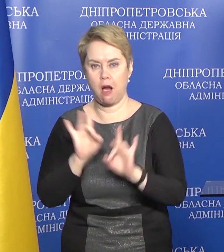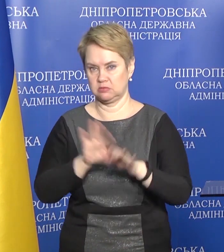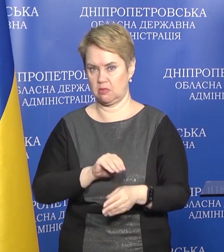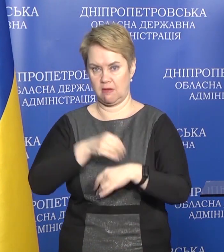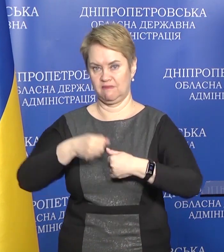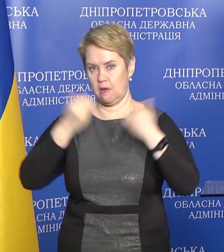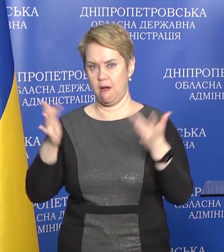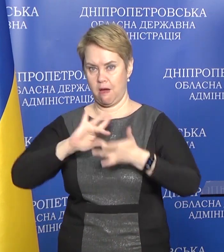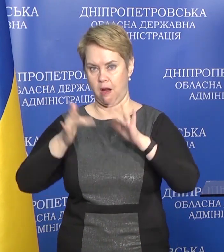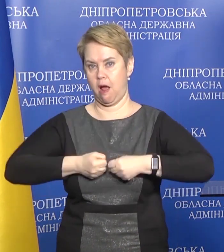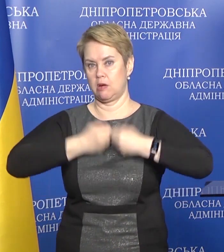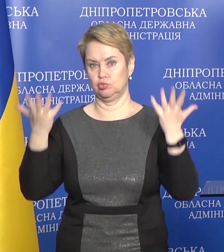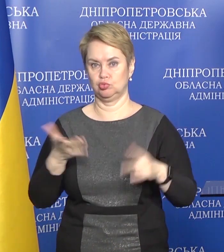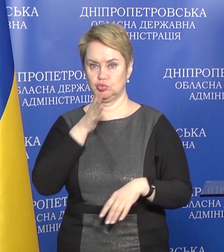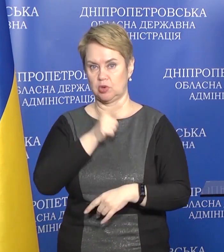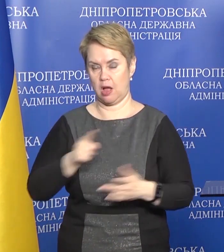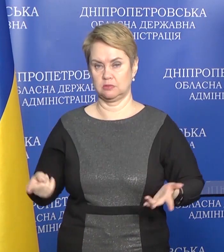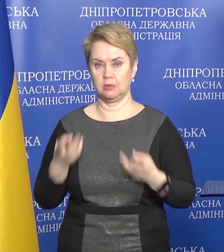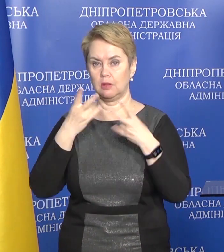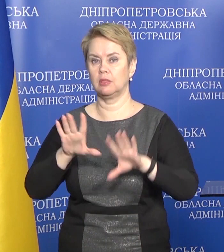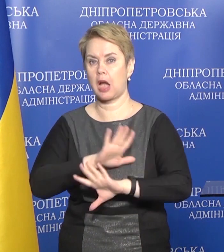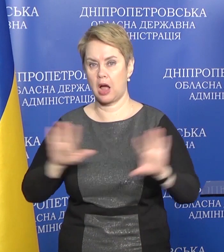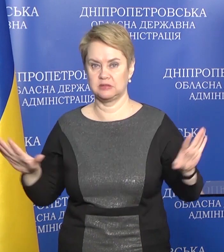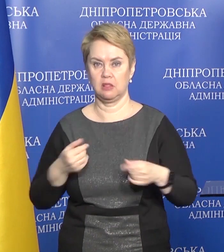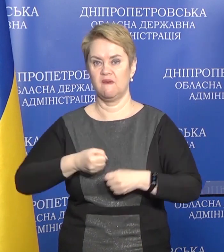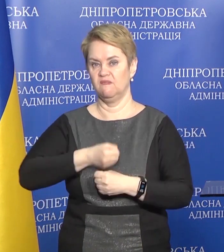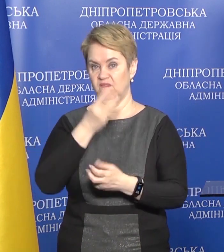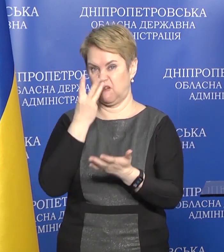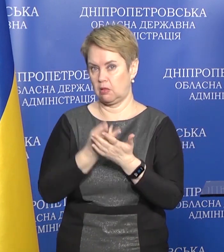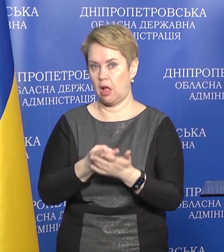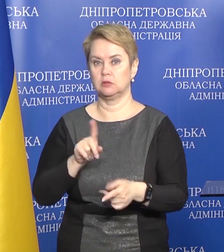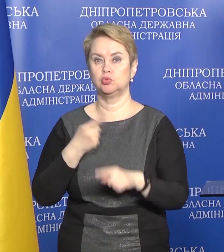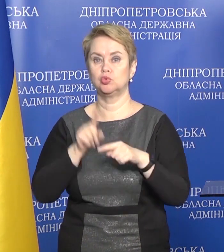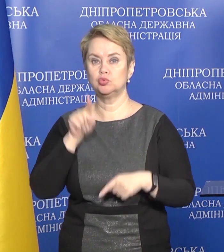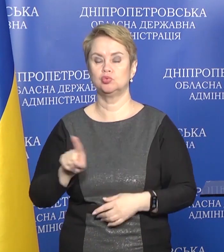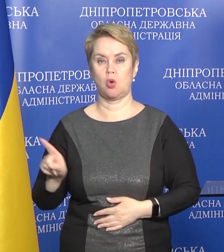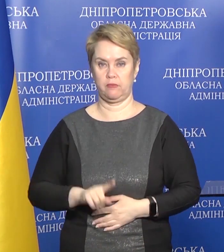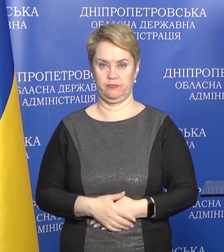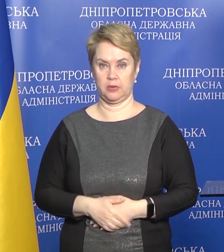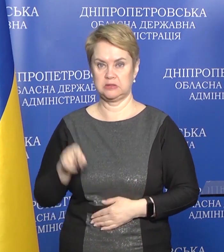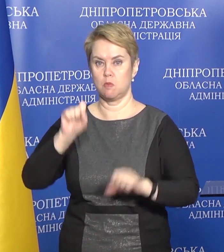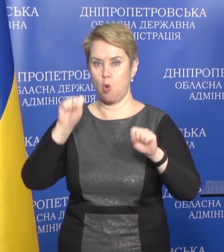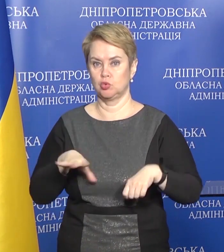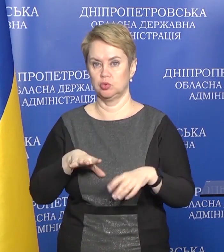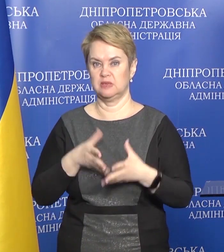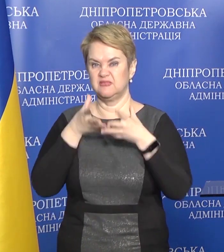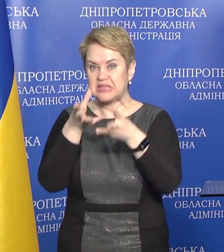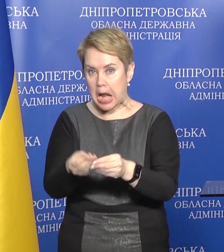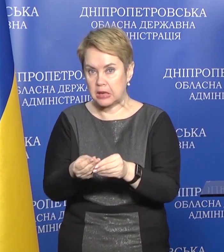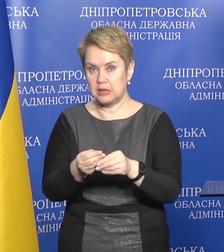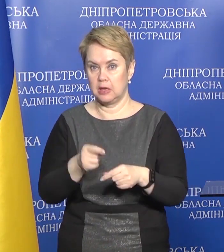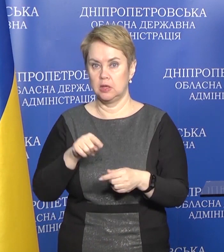викладайте в режимі реального часу. В ніякому разі не викладайте в режимі того, що це може справити